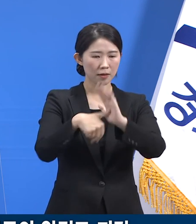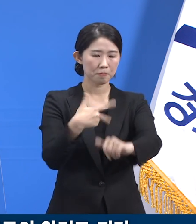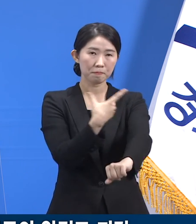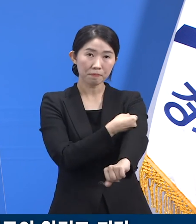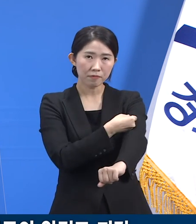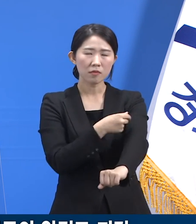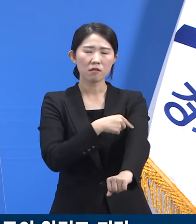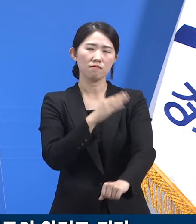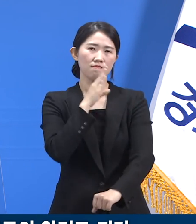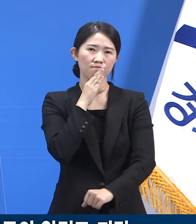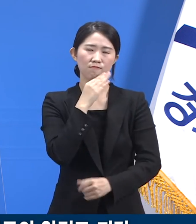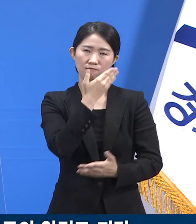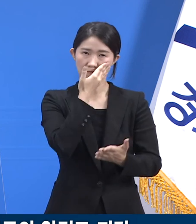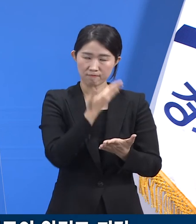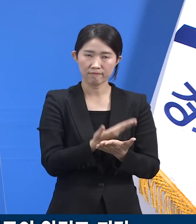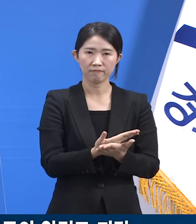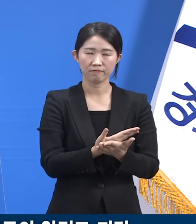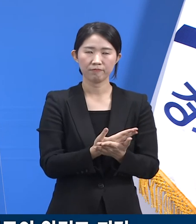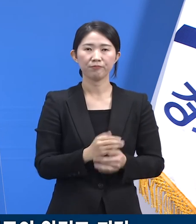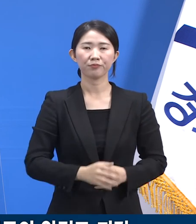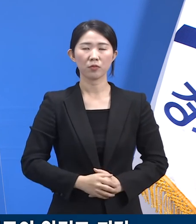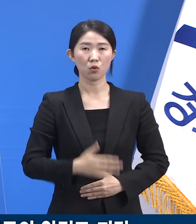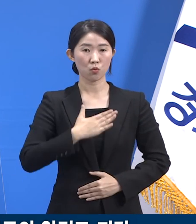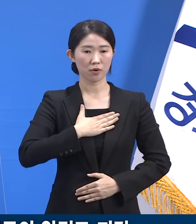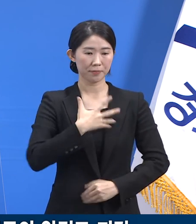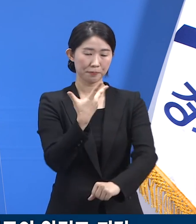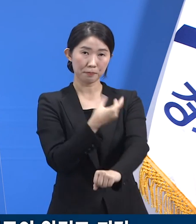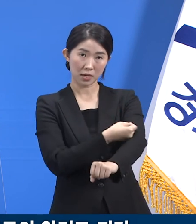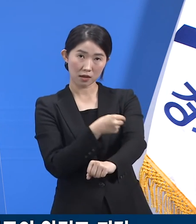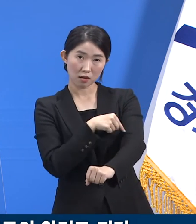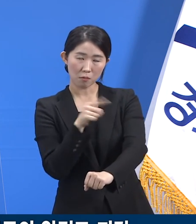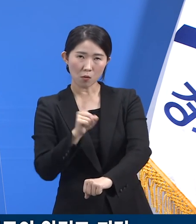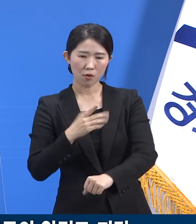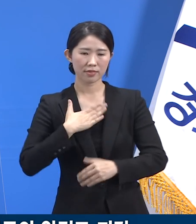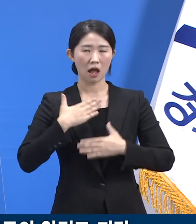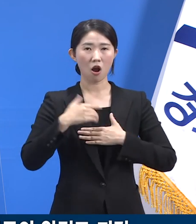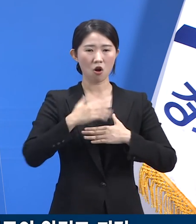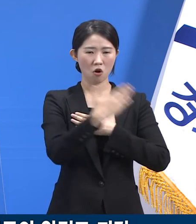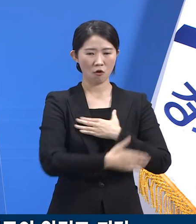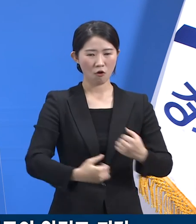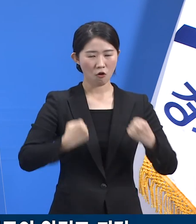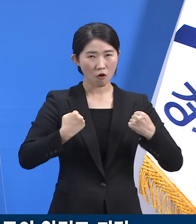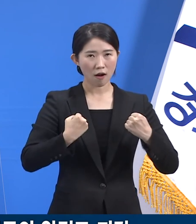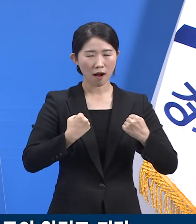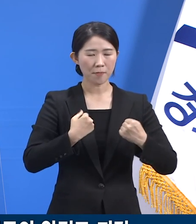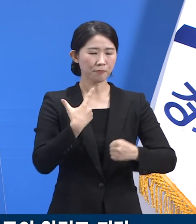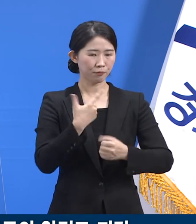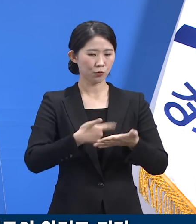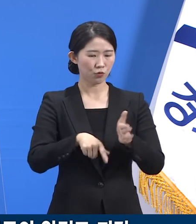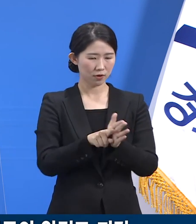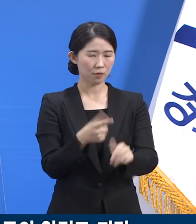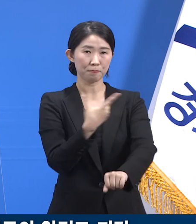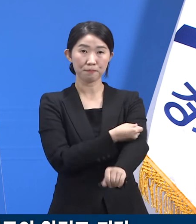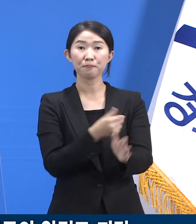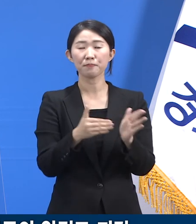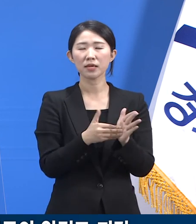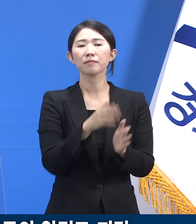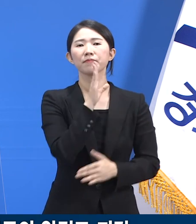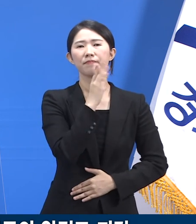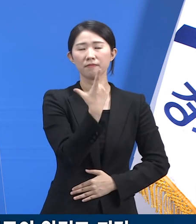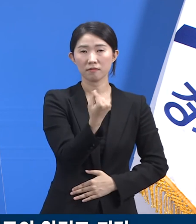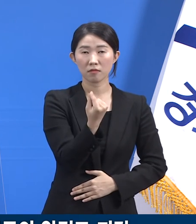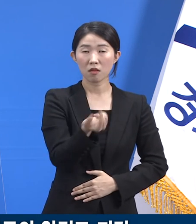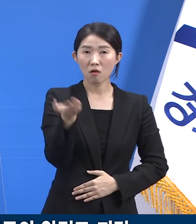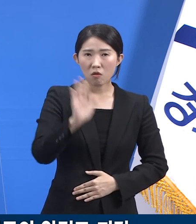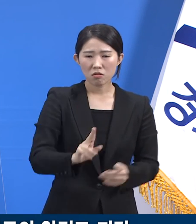있기도 합니다. 우리는 백신을 자신의 건강을 지키기 위해서 맞습니다. 놀라운